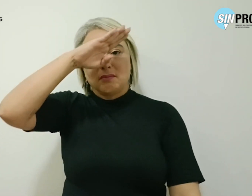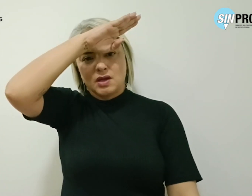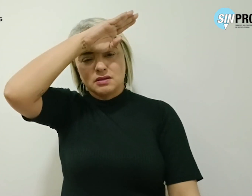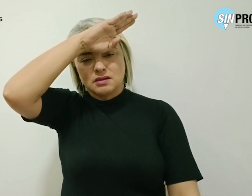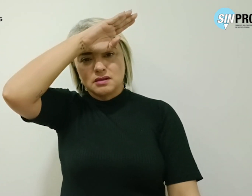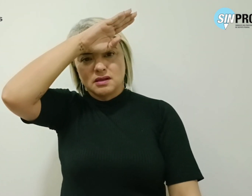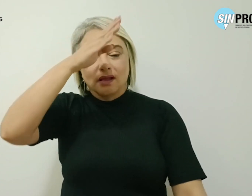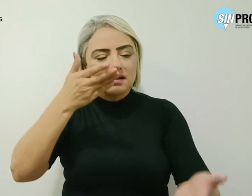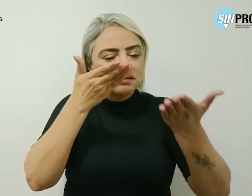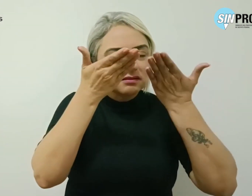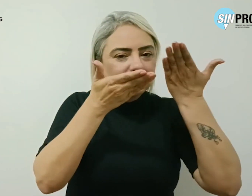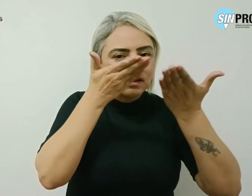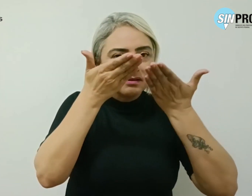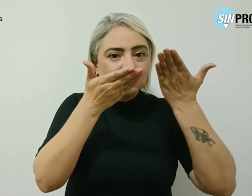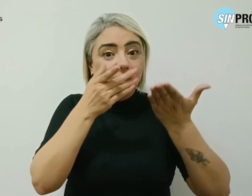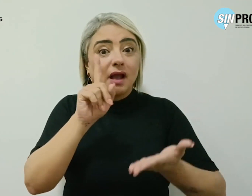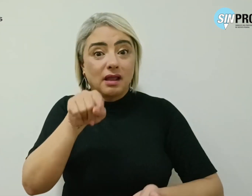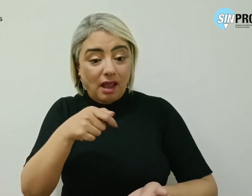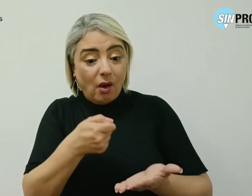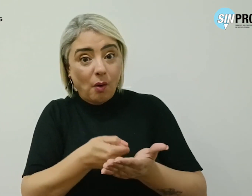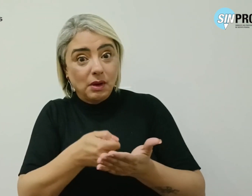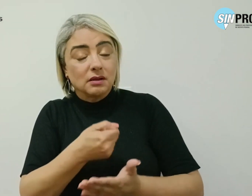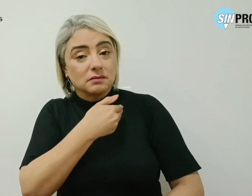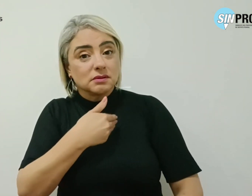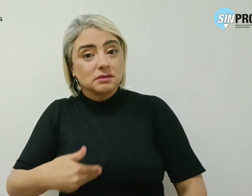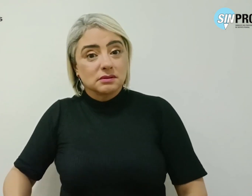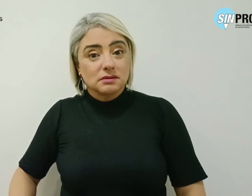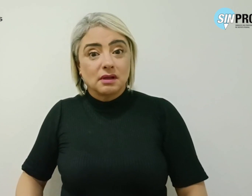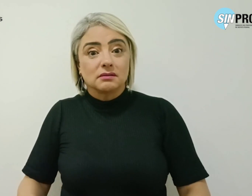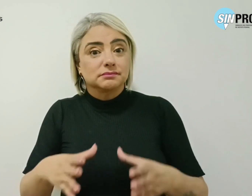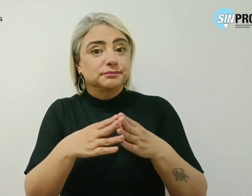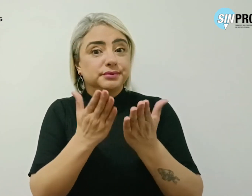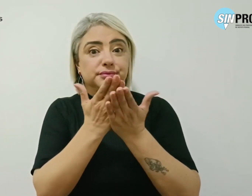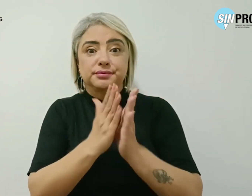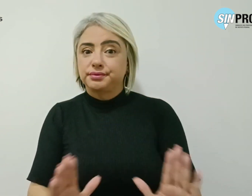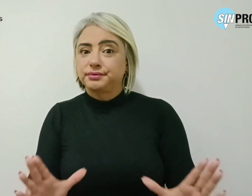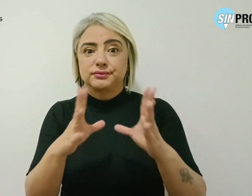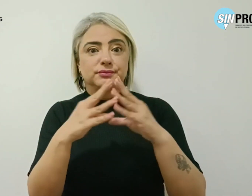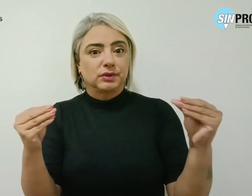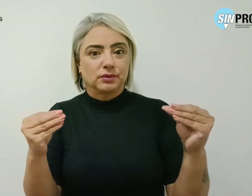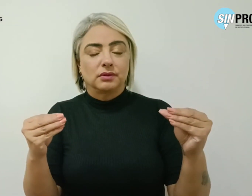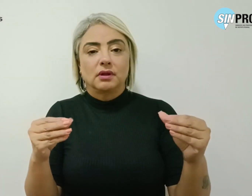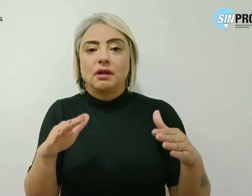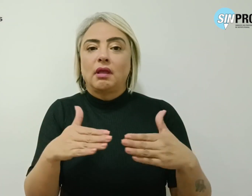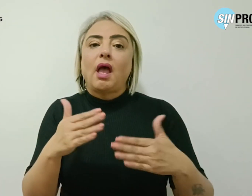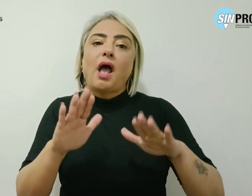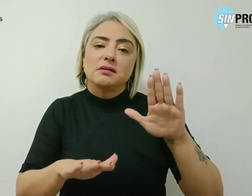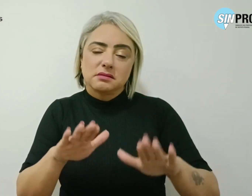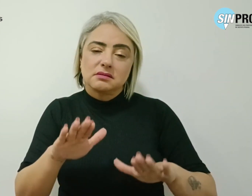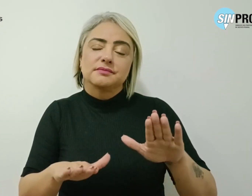esse atendimento, que é obrigação do Estado, desapareceu. E assim, muitas vezes, a